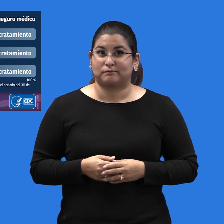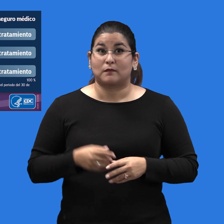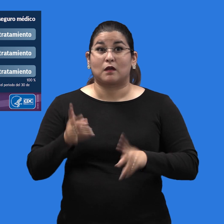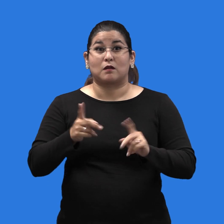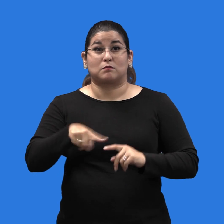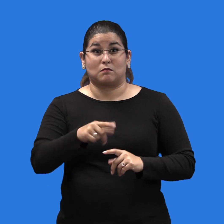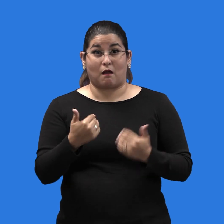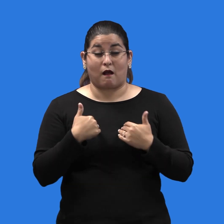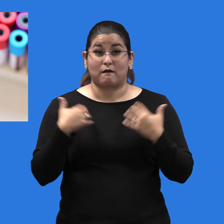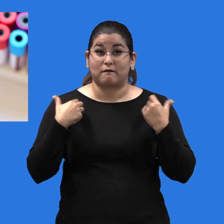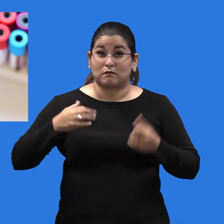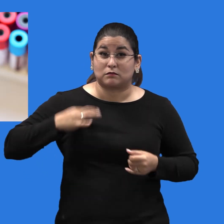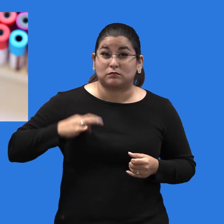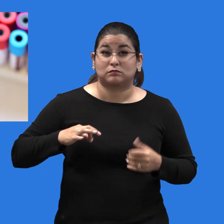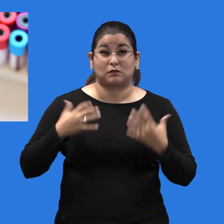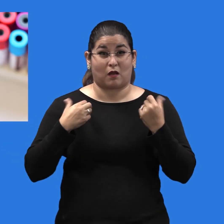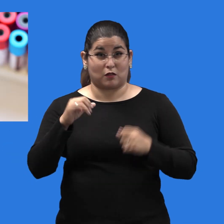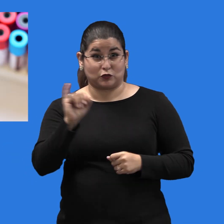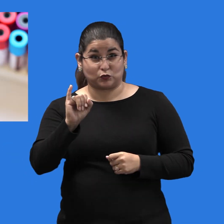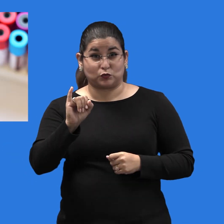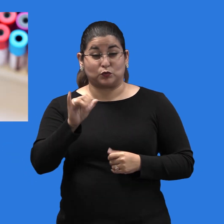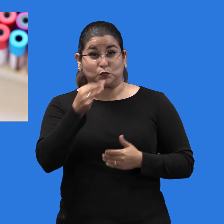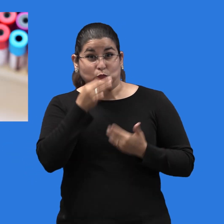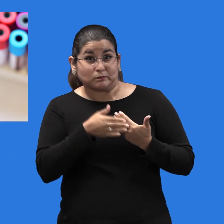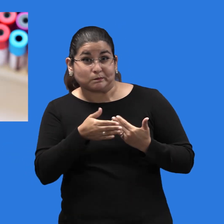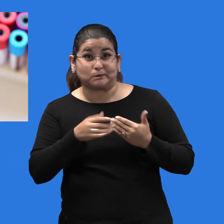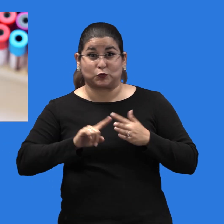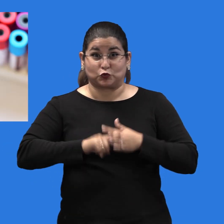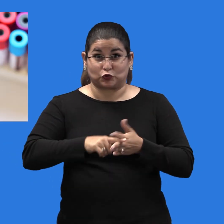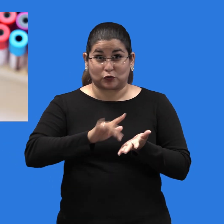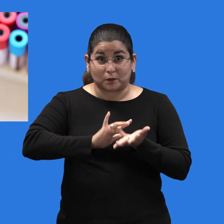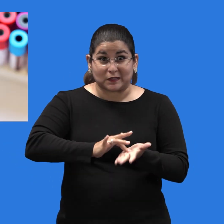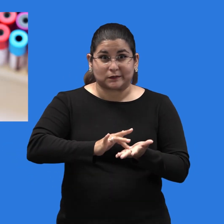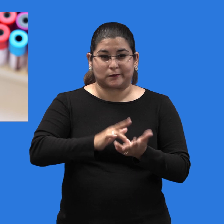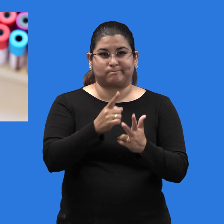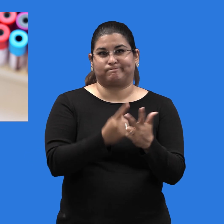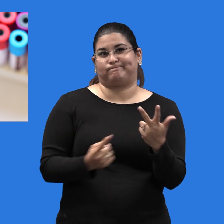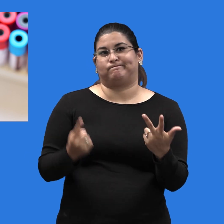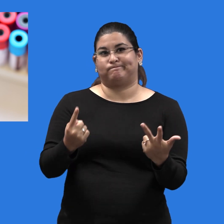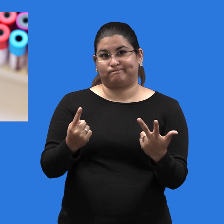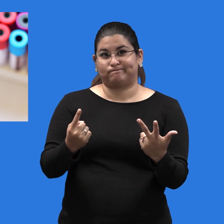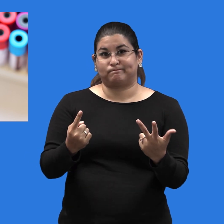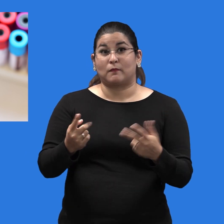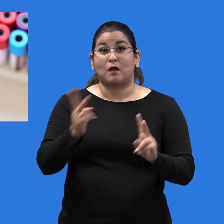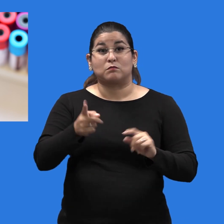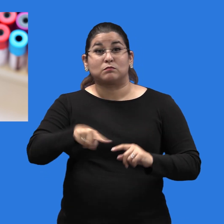Medicaid. El alto costo del tratamiento sigue siendo una barrera para que muchas personas obtengan el tratamiento.